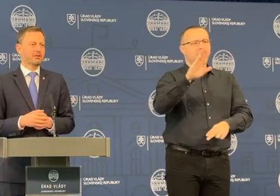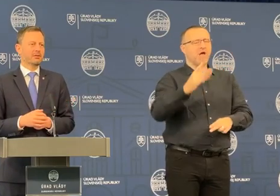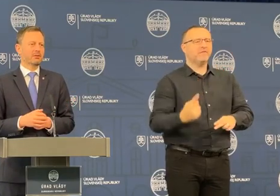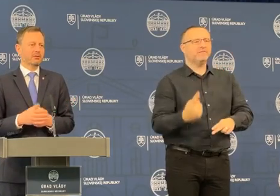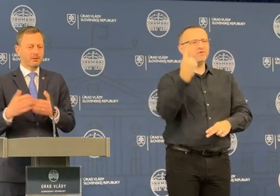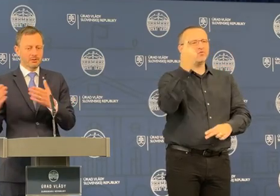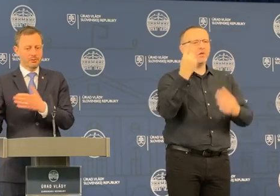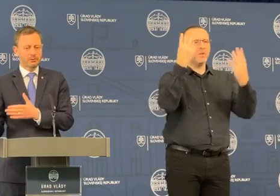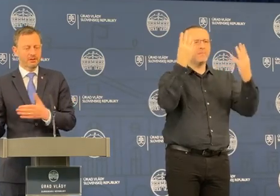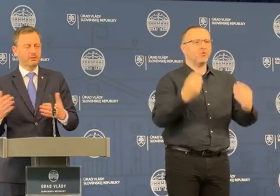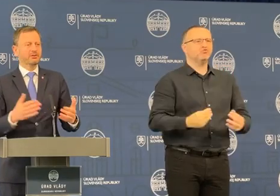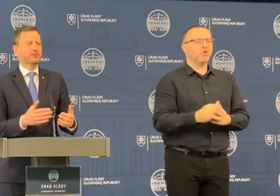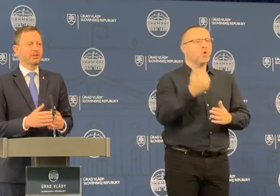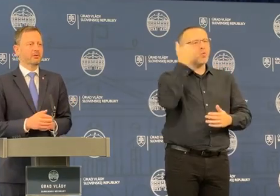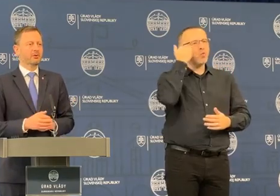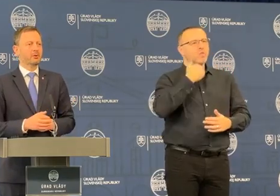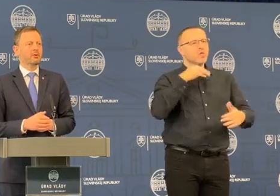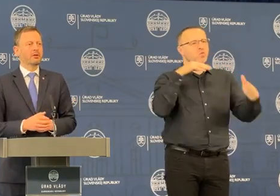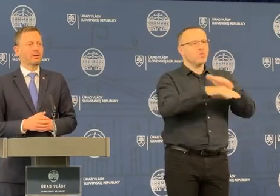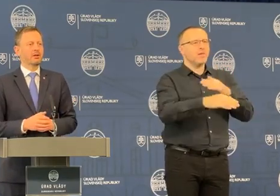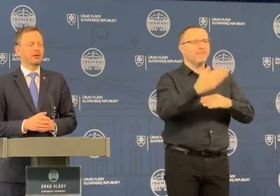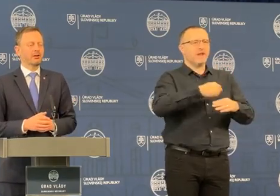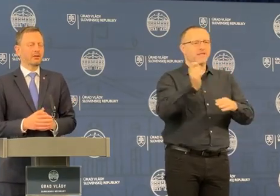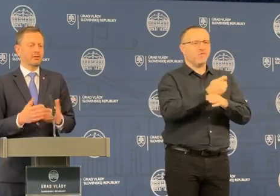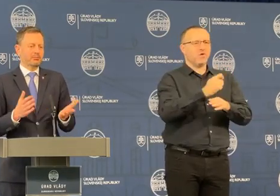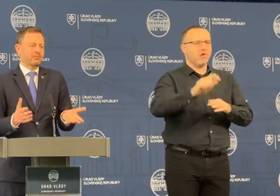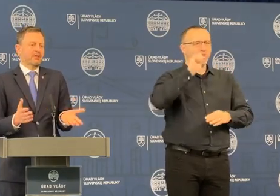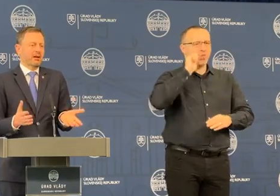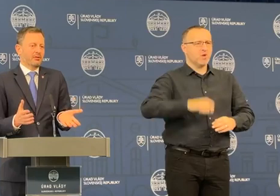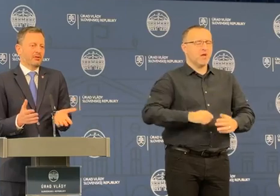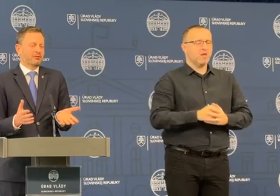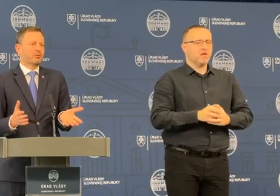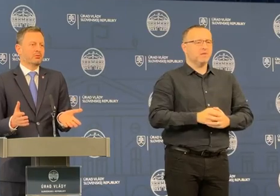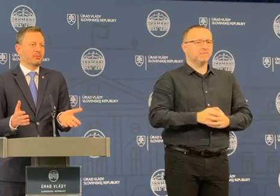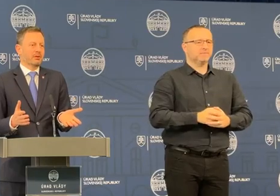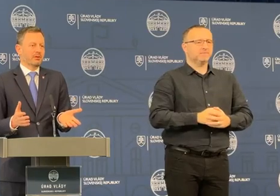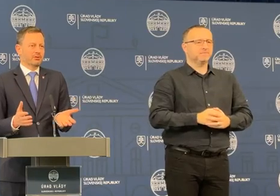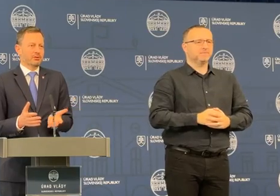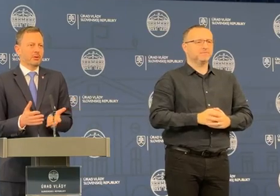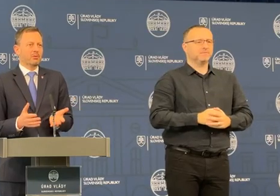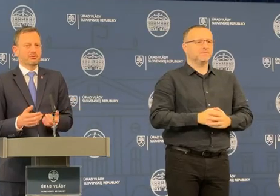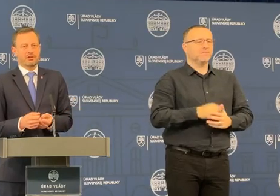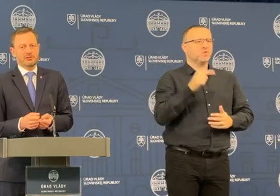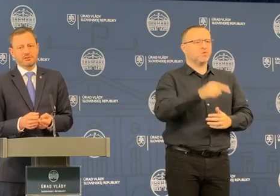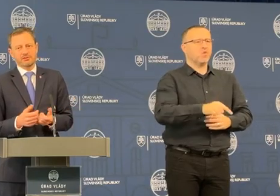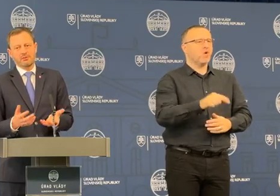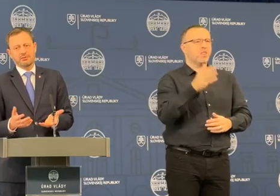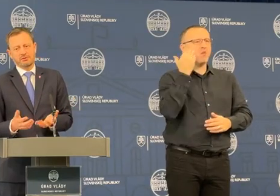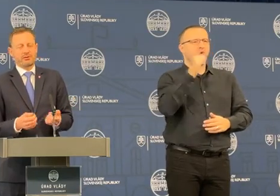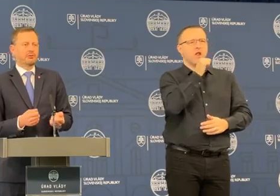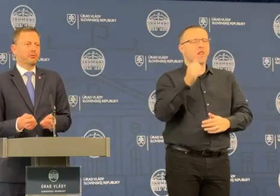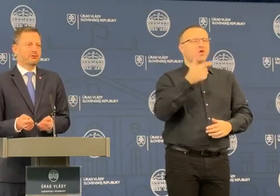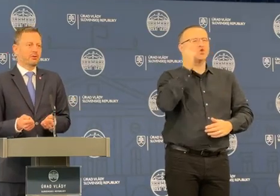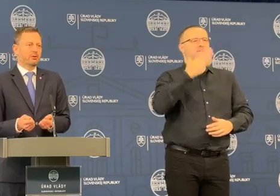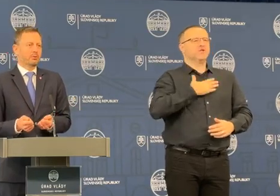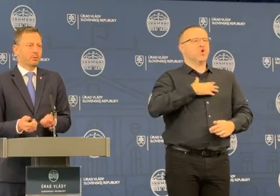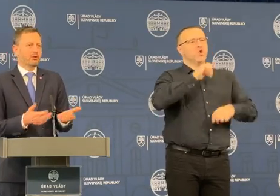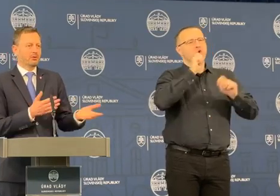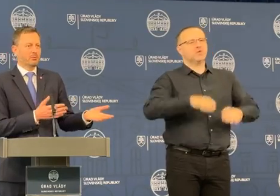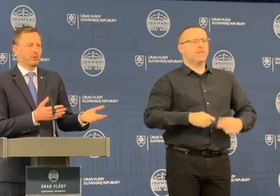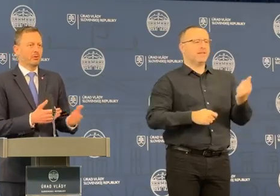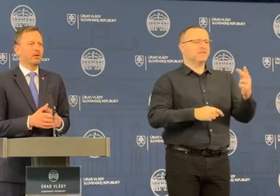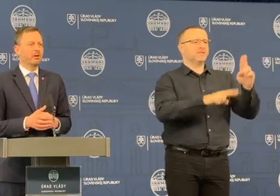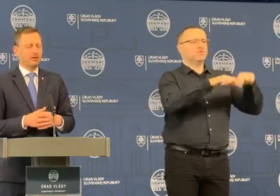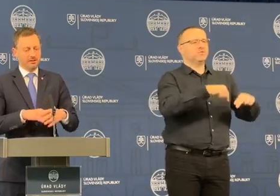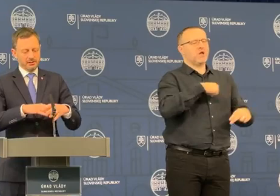počet ľudí utekajúcich pred vojnou na svojom území. Takže to nebolo, že teraz Slovensko sa rozhodlo, že tak mohlo